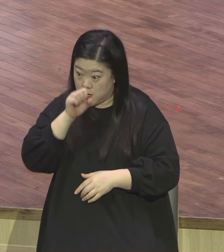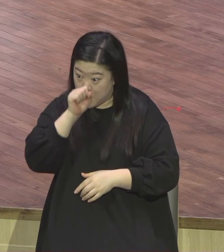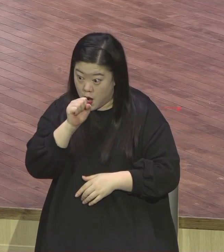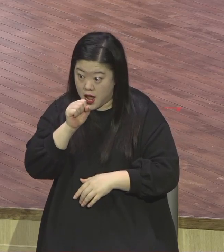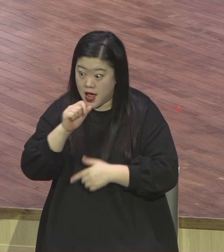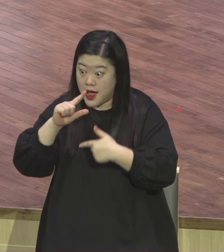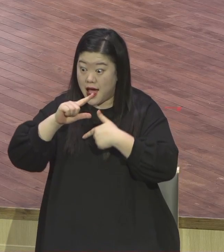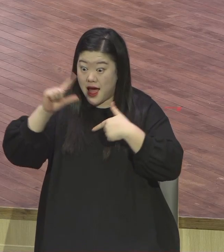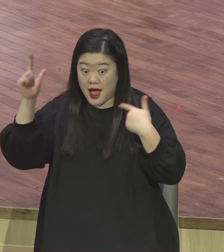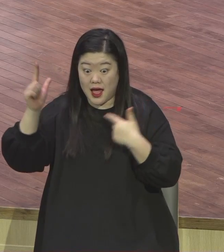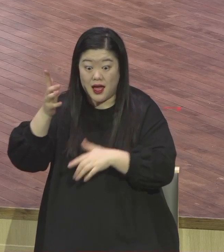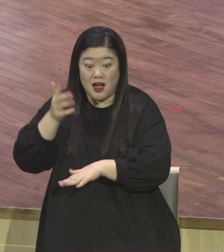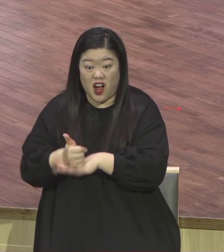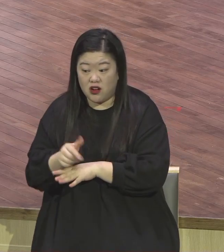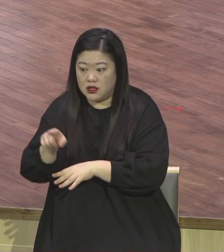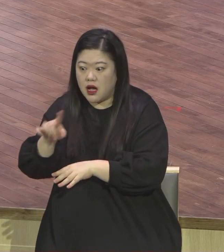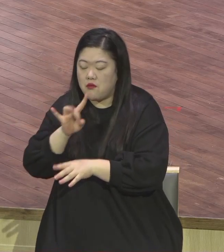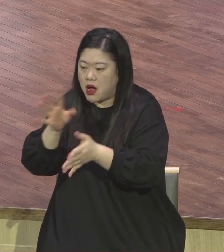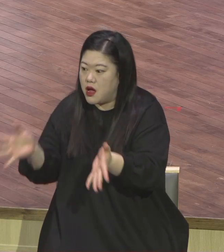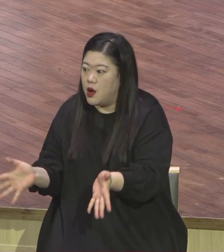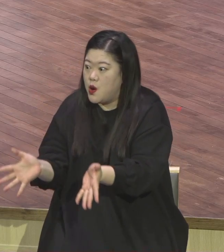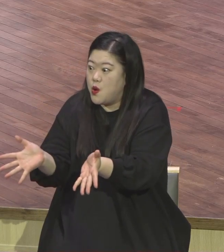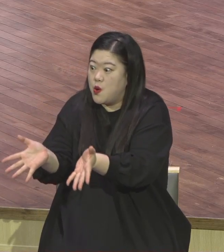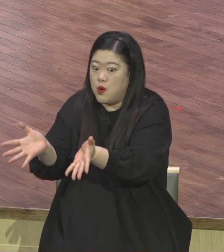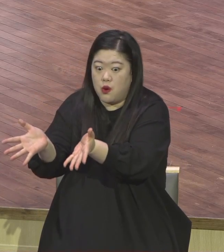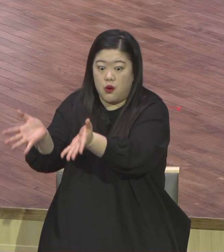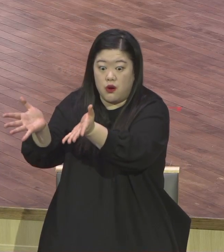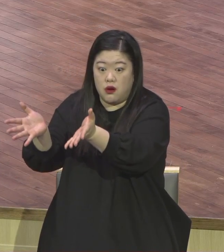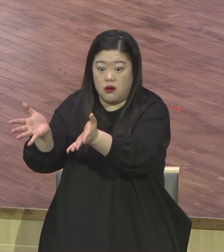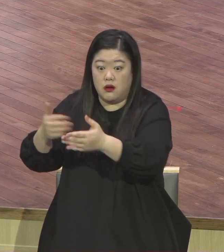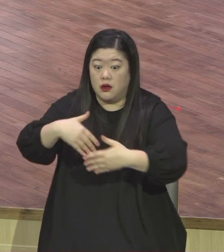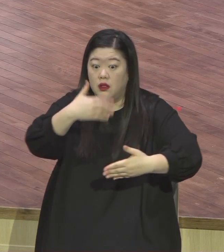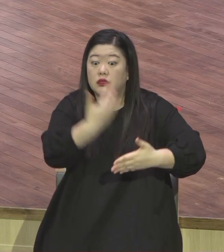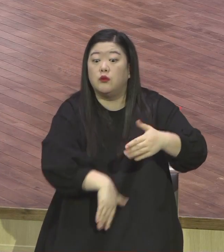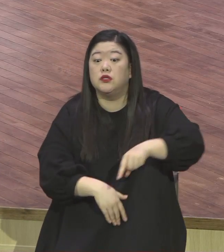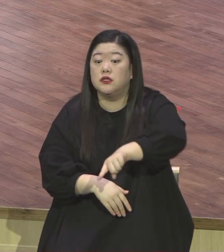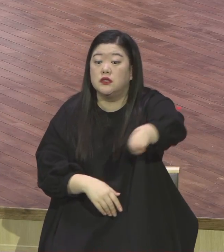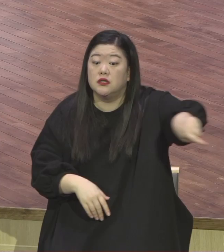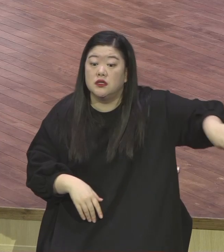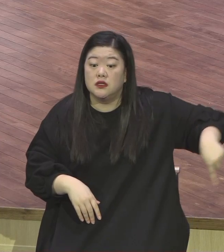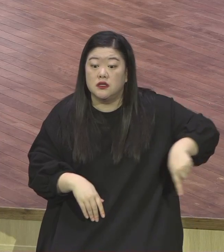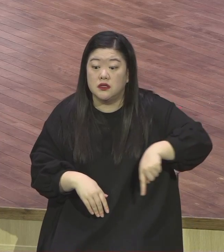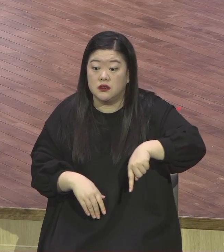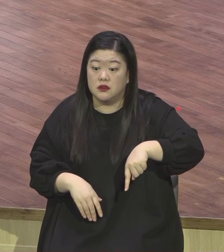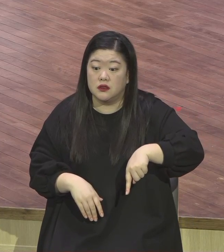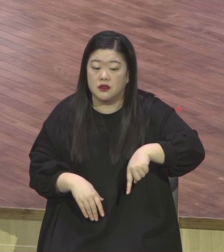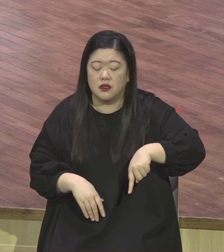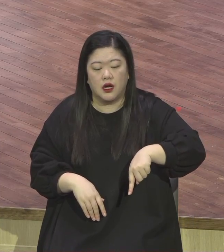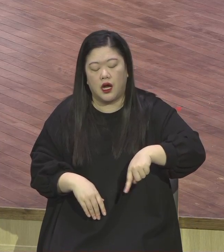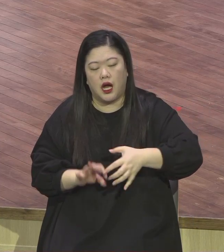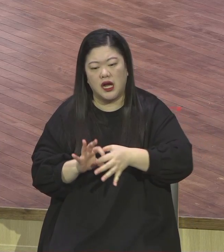못한 아이들은 그냥 몰라요. 그냥 이들에게는 끊임없이 박혈을 그러니까